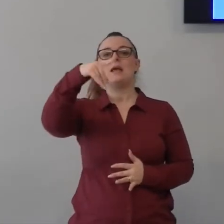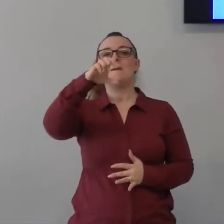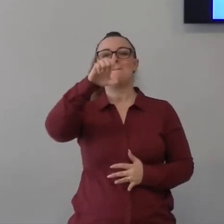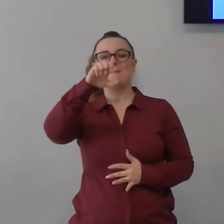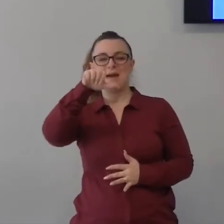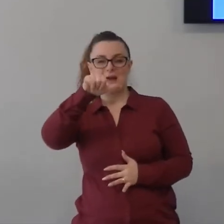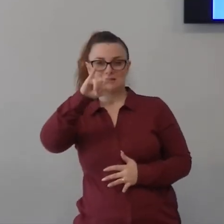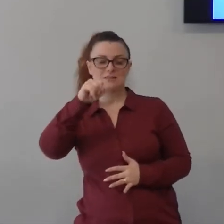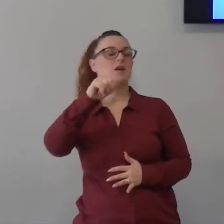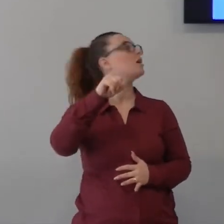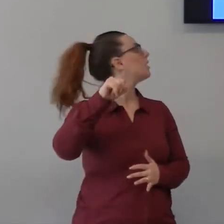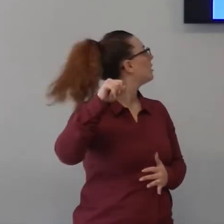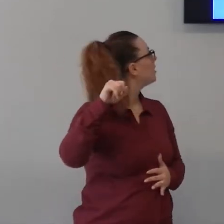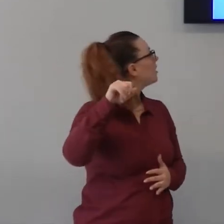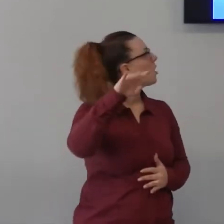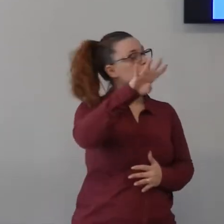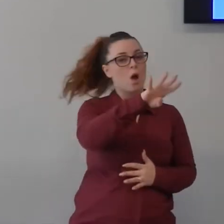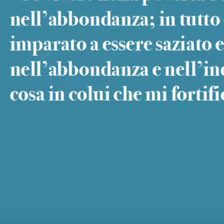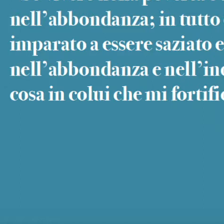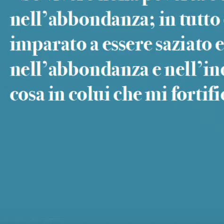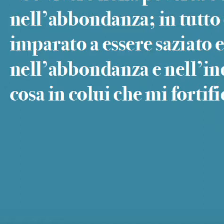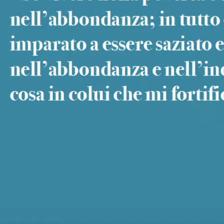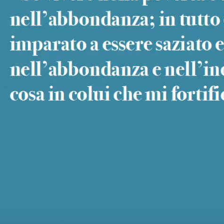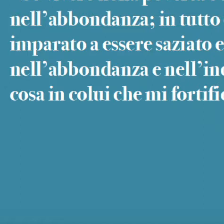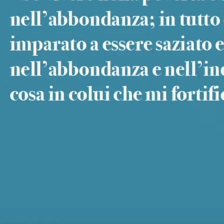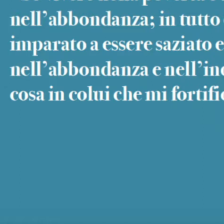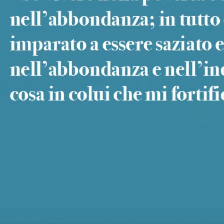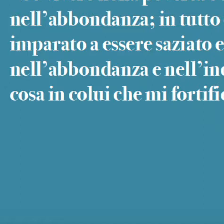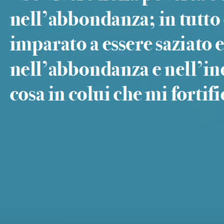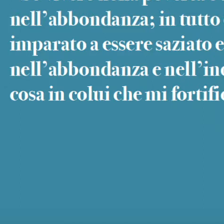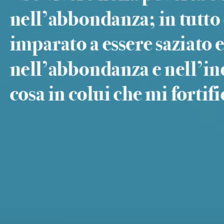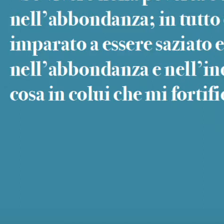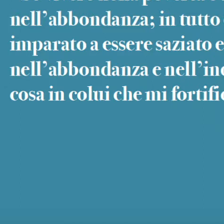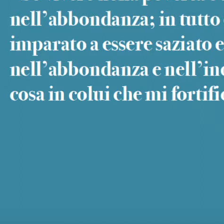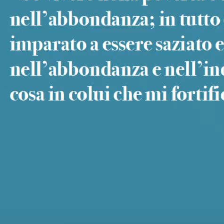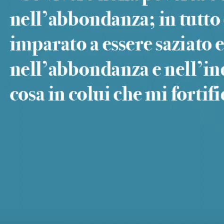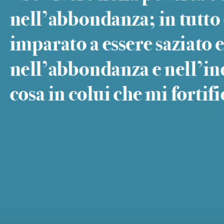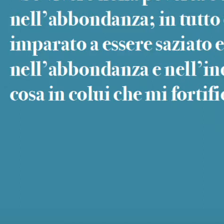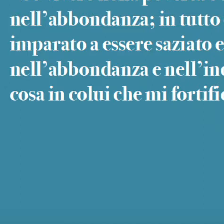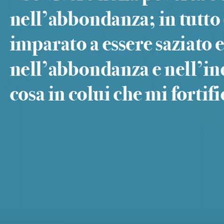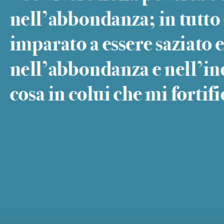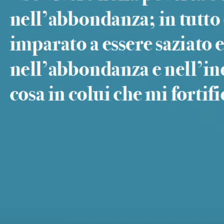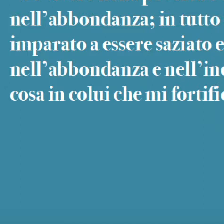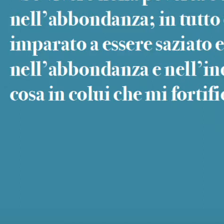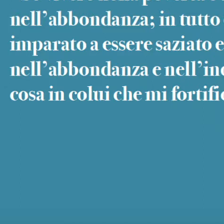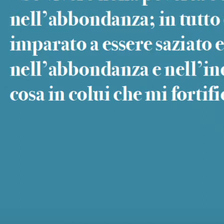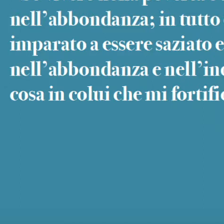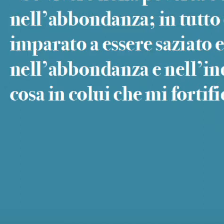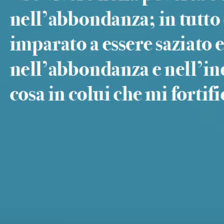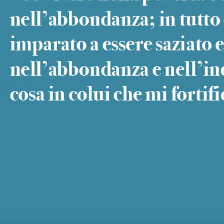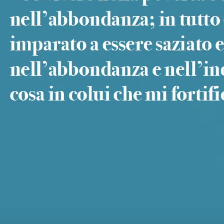è Paolo che parla Paolo dice so vivere nella povertà e anche nell'abbondanza